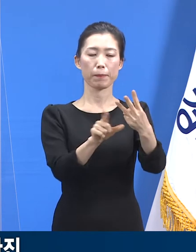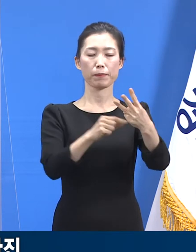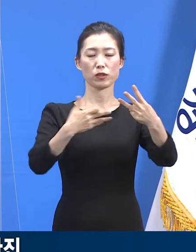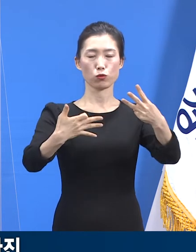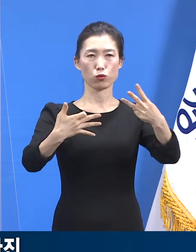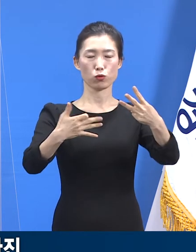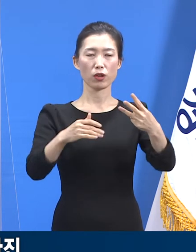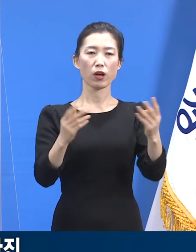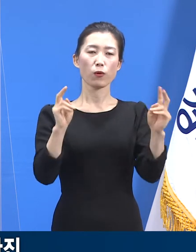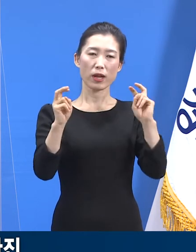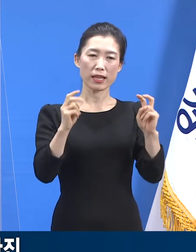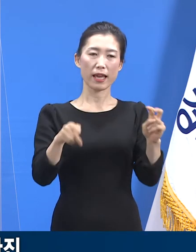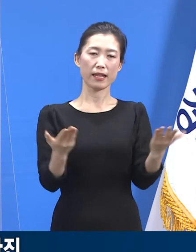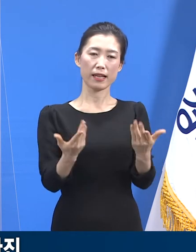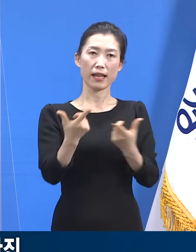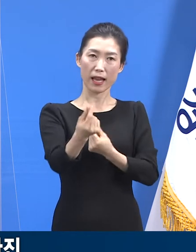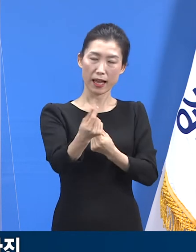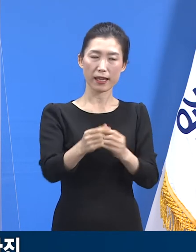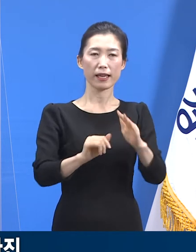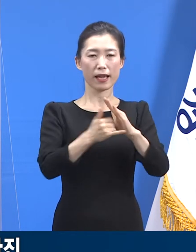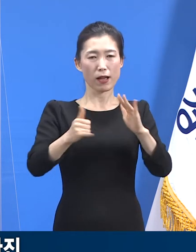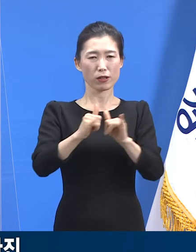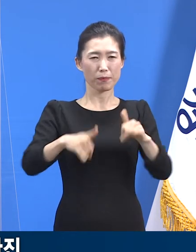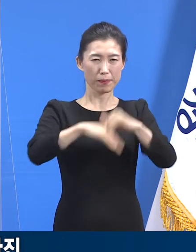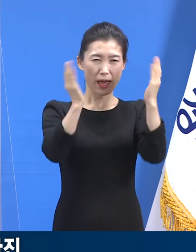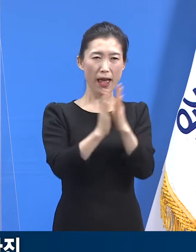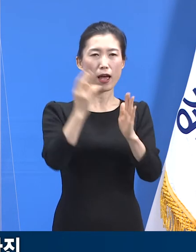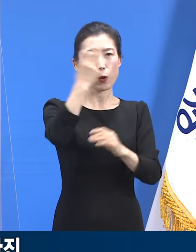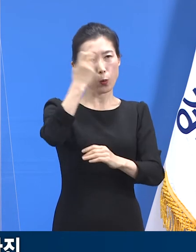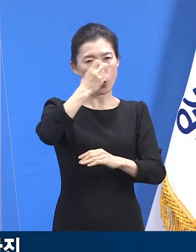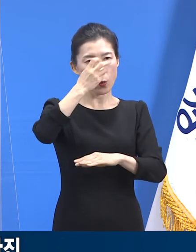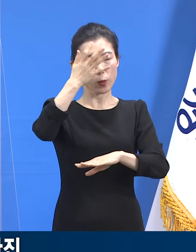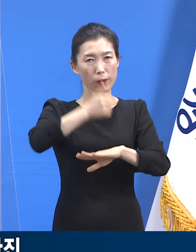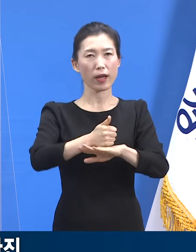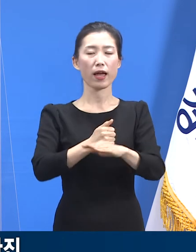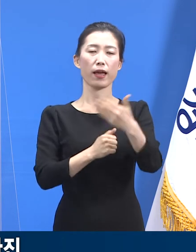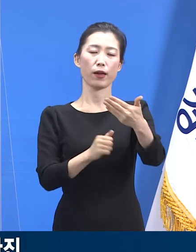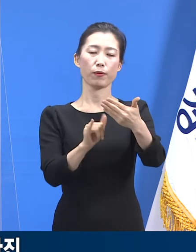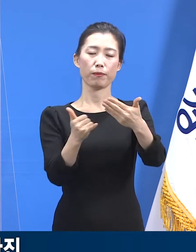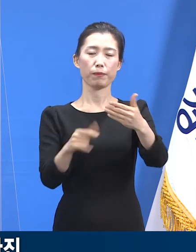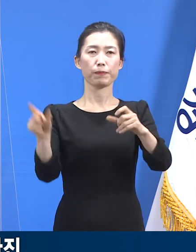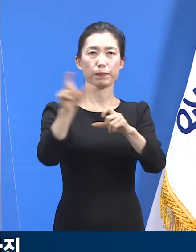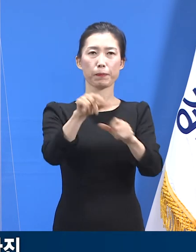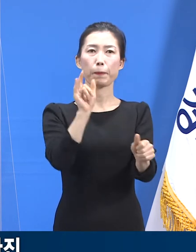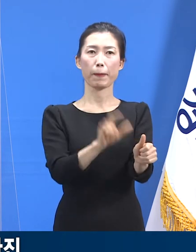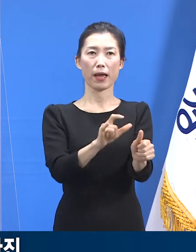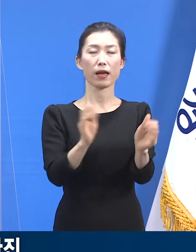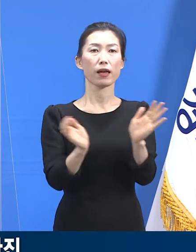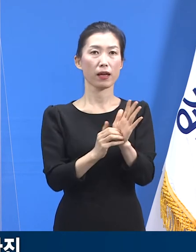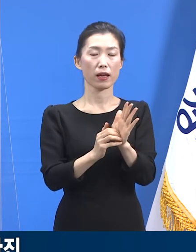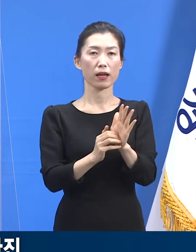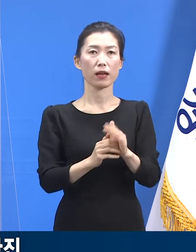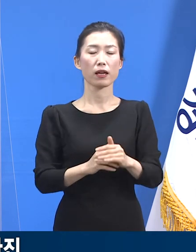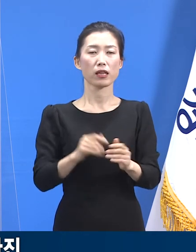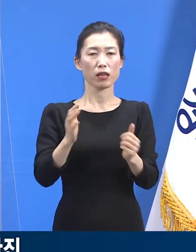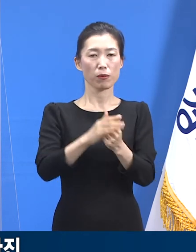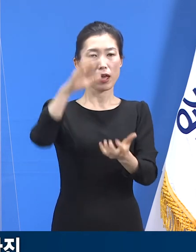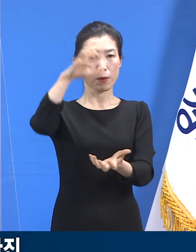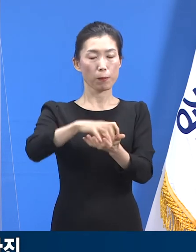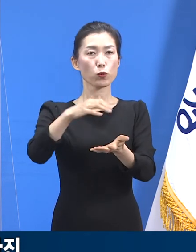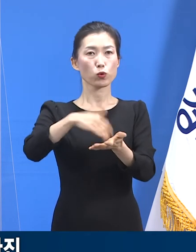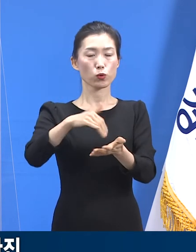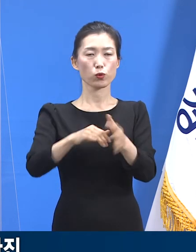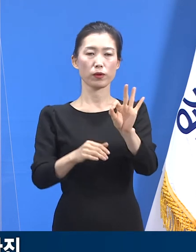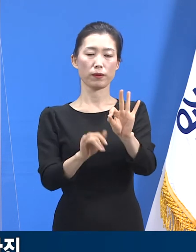직장 동료 및 가족에 대해 접촉자 검사를 실시한 결과 9명이 양성 판정을 받았고 누적 확진자